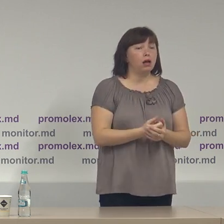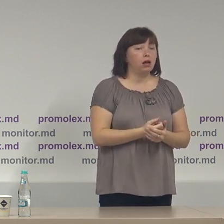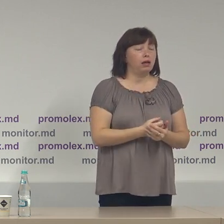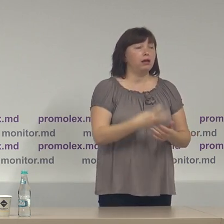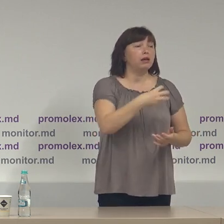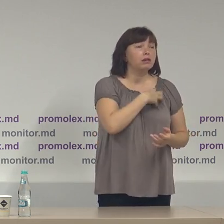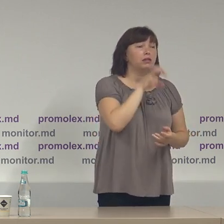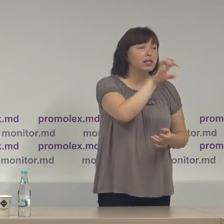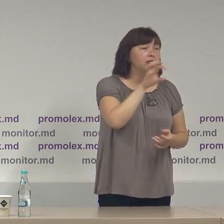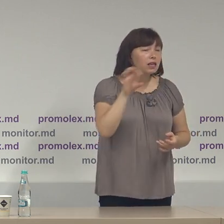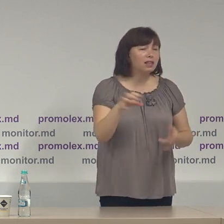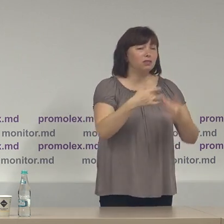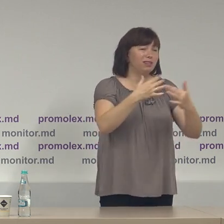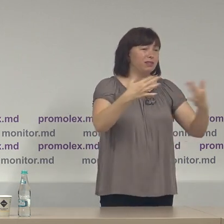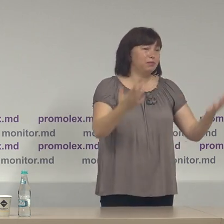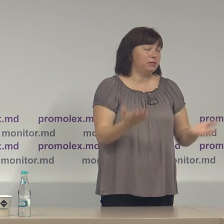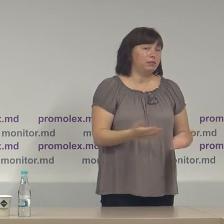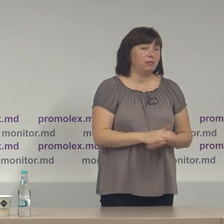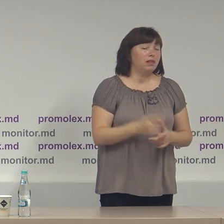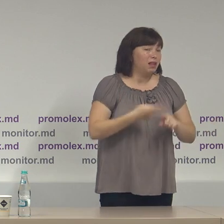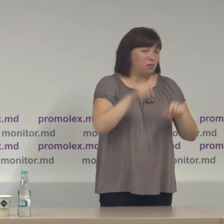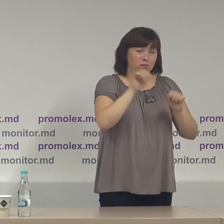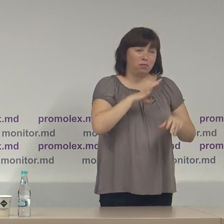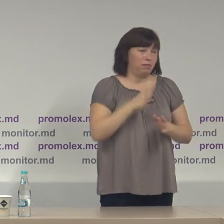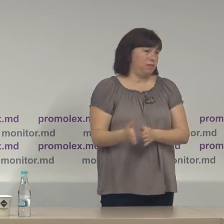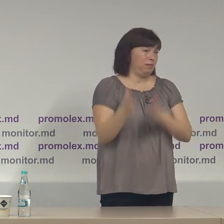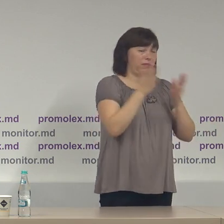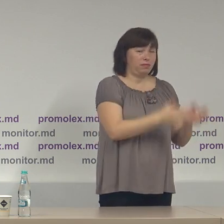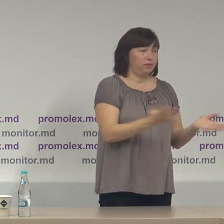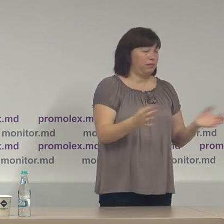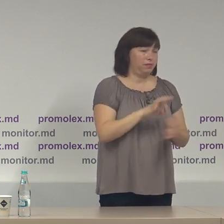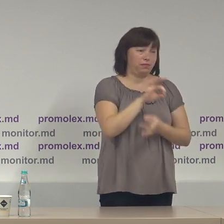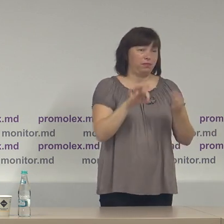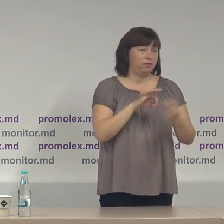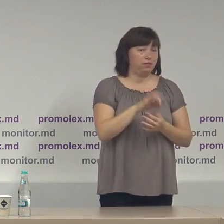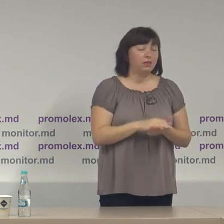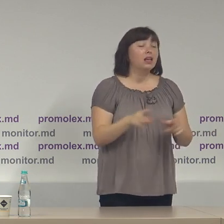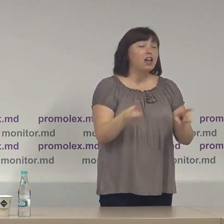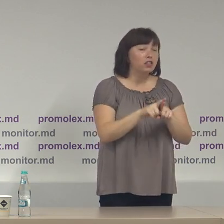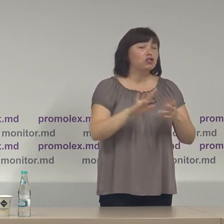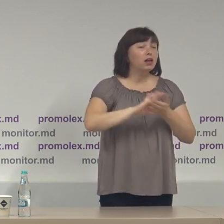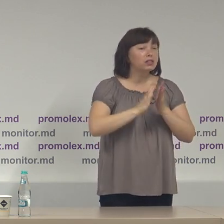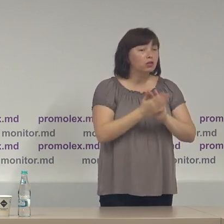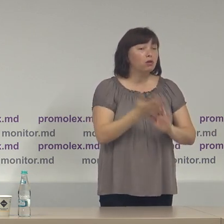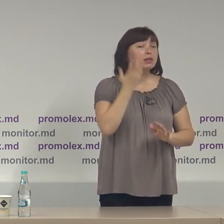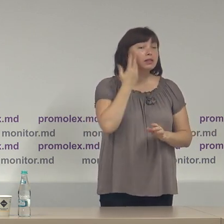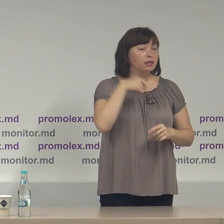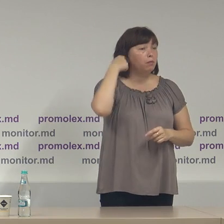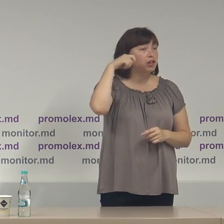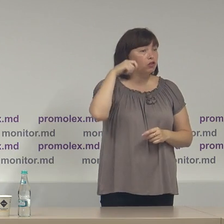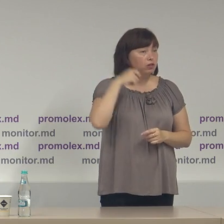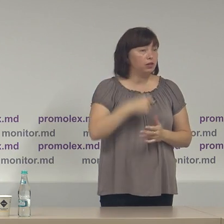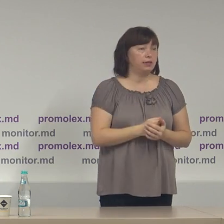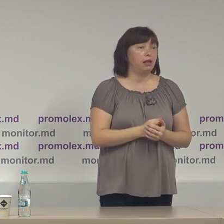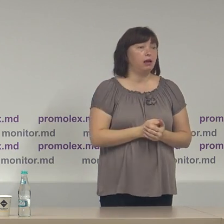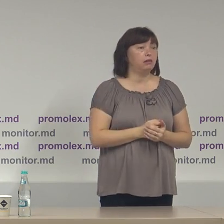distincții etc etc deci evident în așa situație atunci când președintele